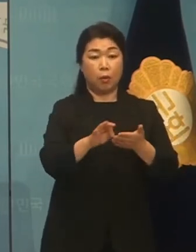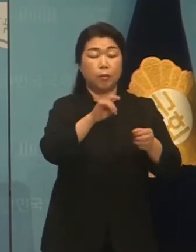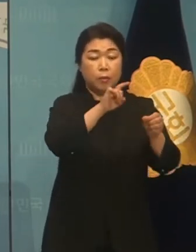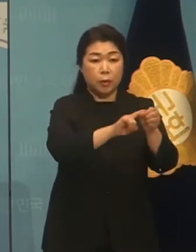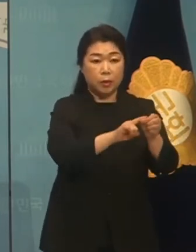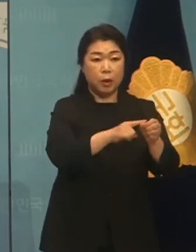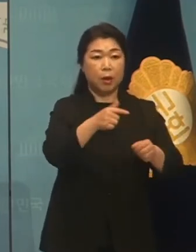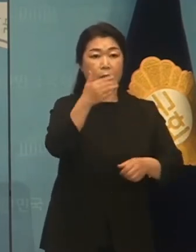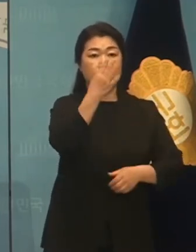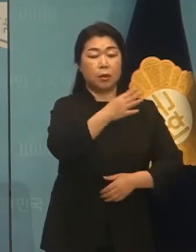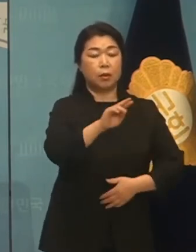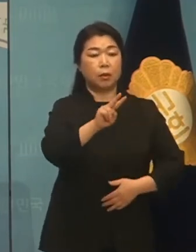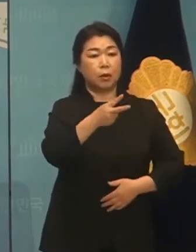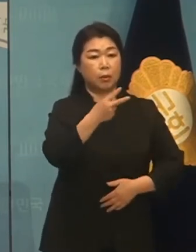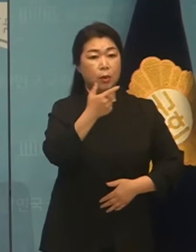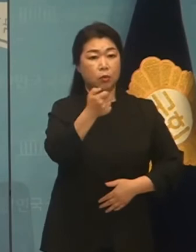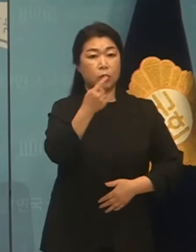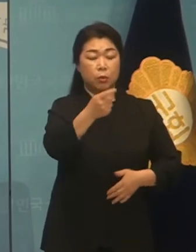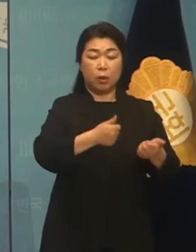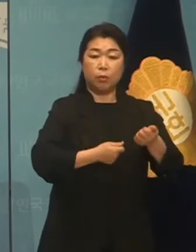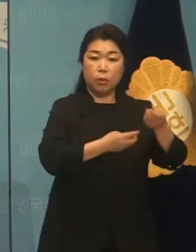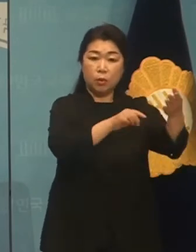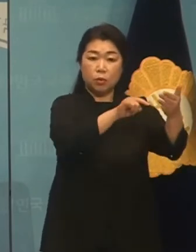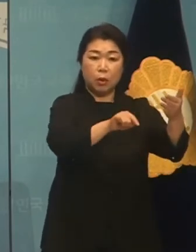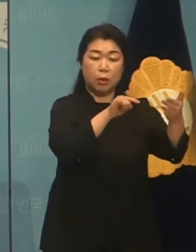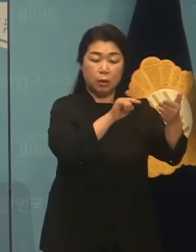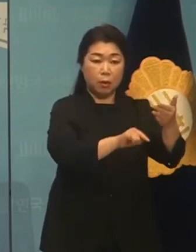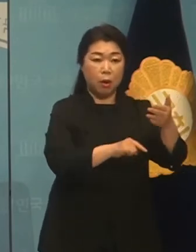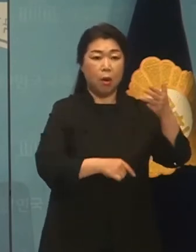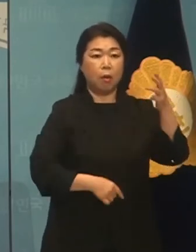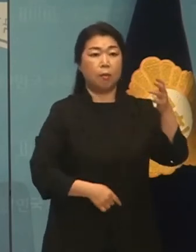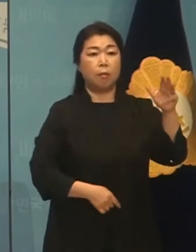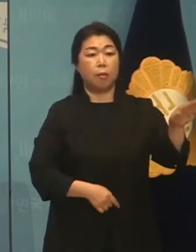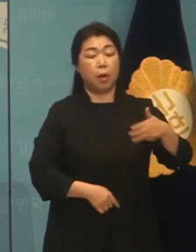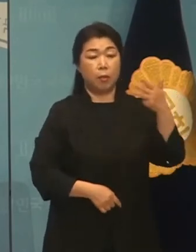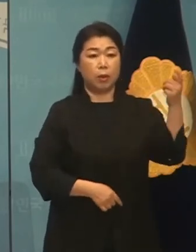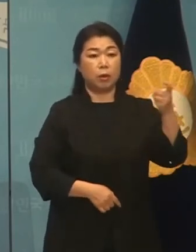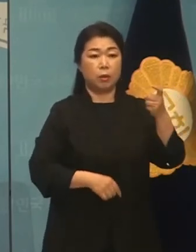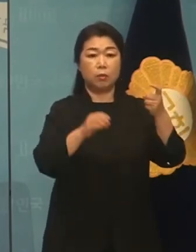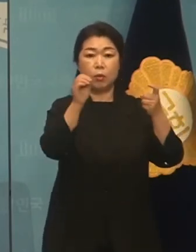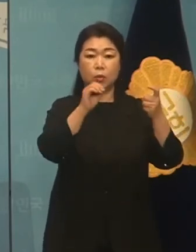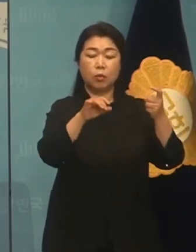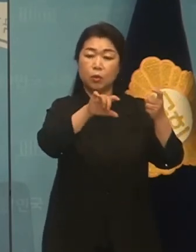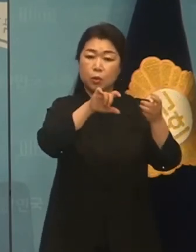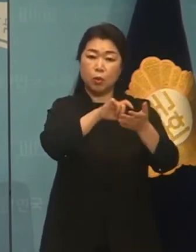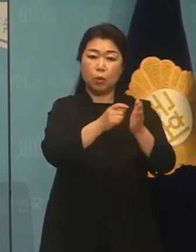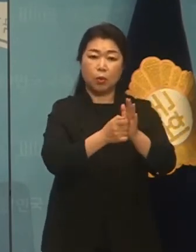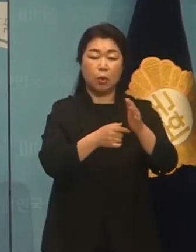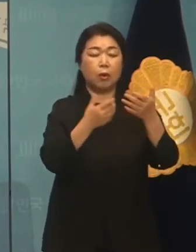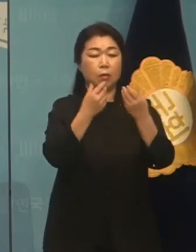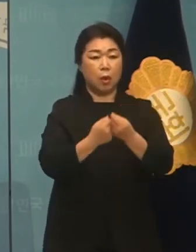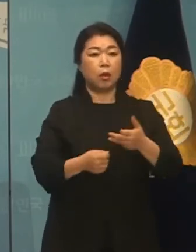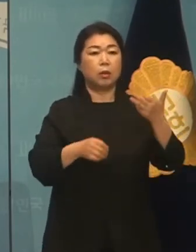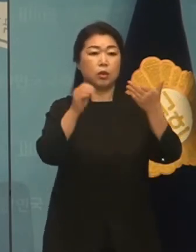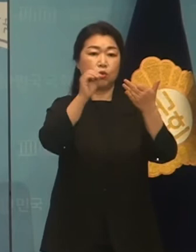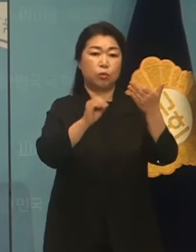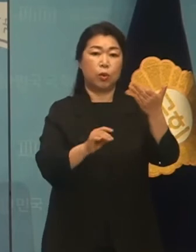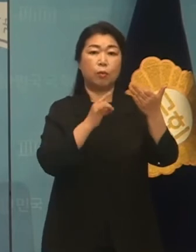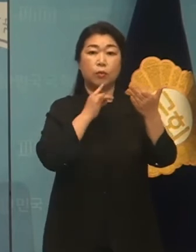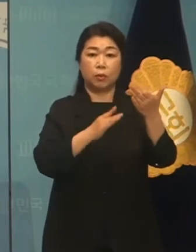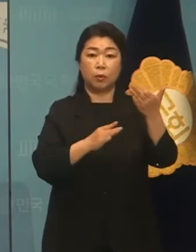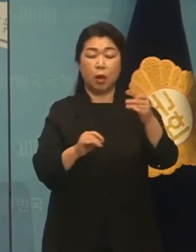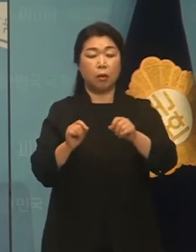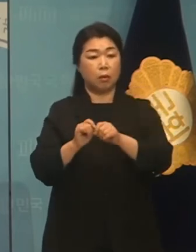,261필지 중 810필지로 약 19%에 불과하였고